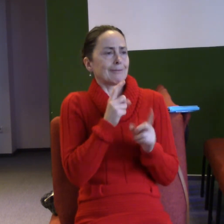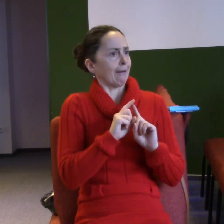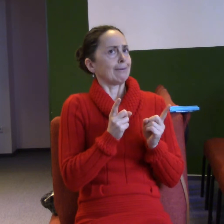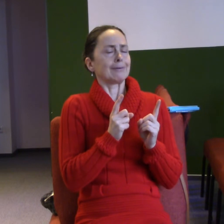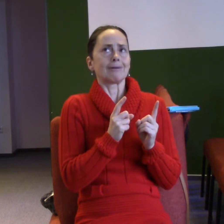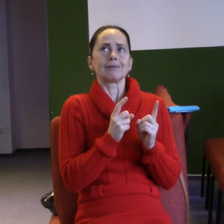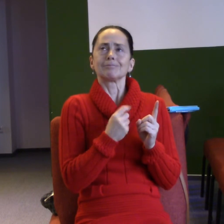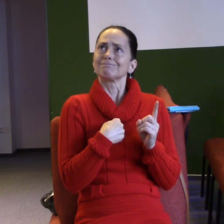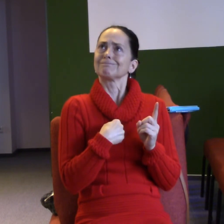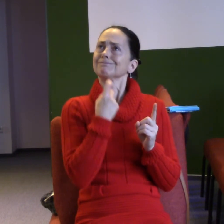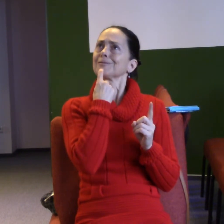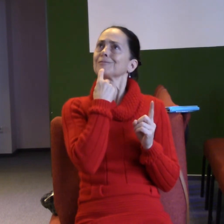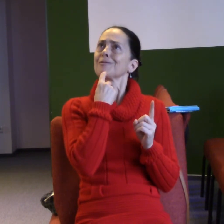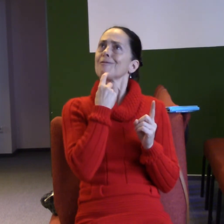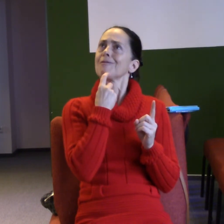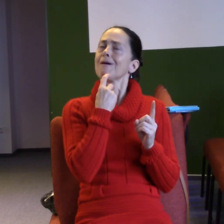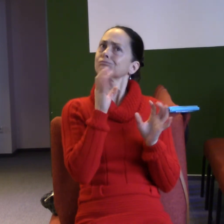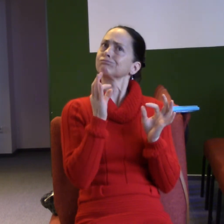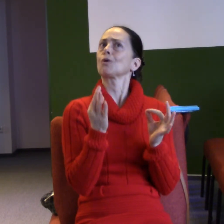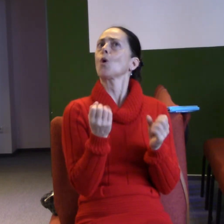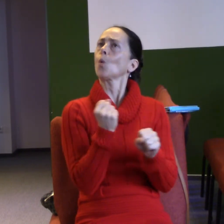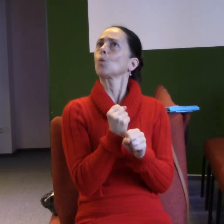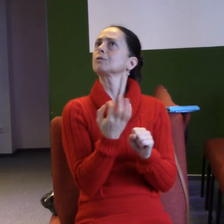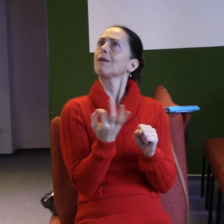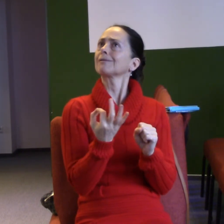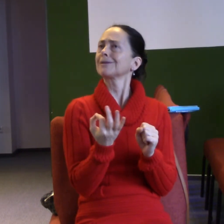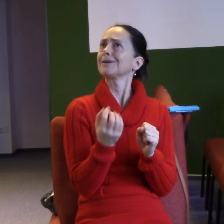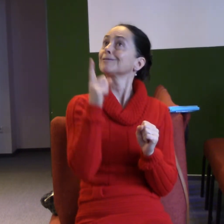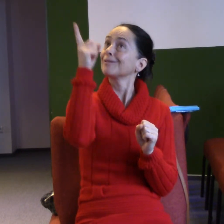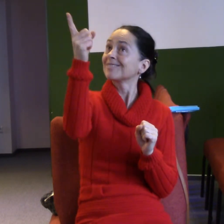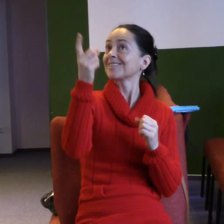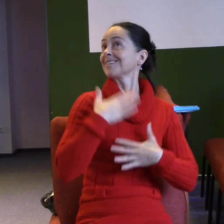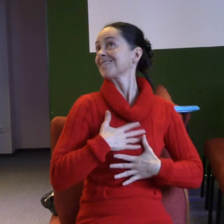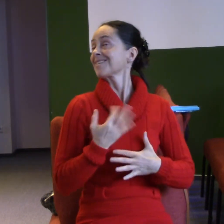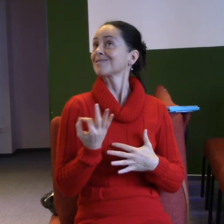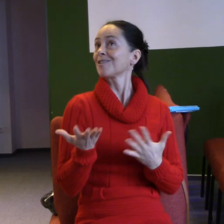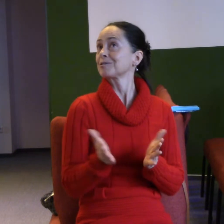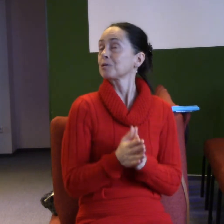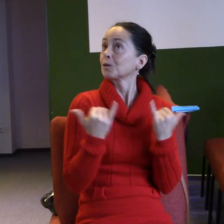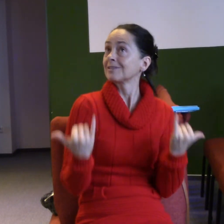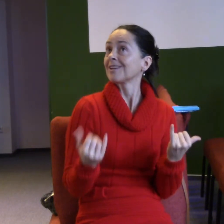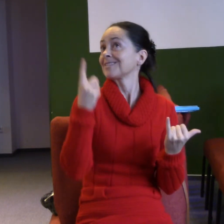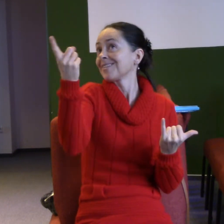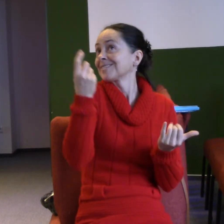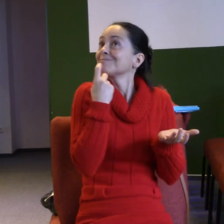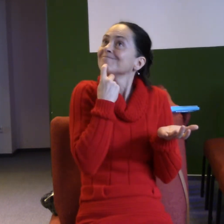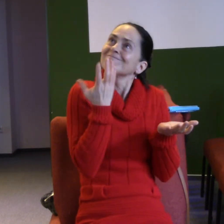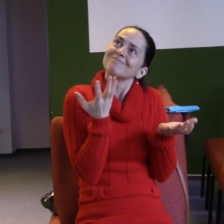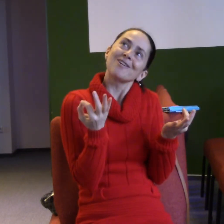co udělá Bohu radost. Bože, co by ti udělalo dneska radost? A člověk v té Biblii a zjišťuje, co Bohu udělá radost. Třeba